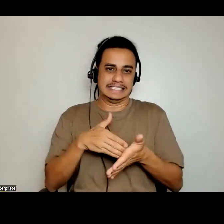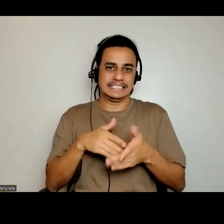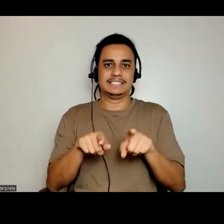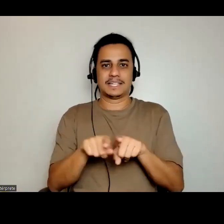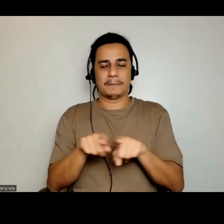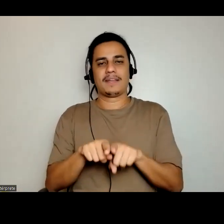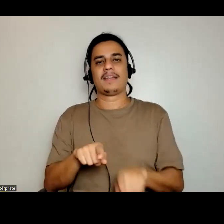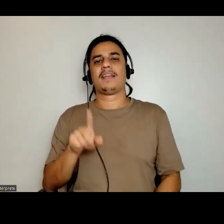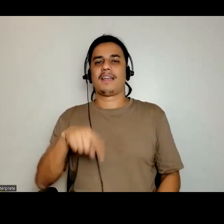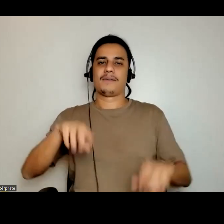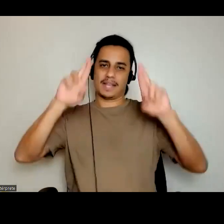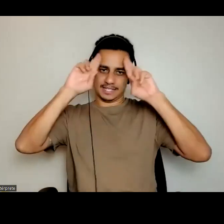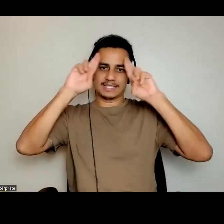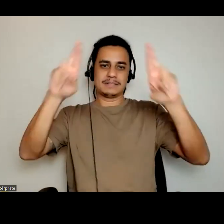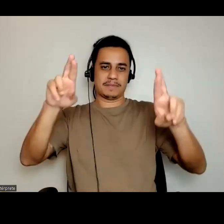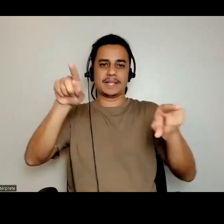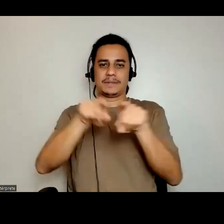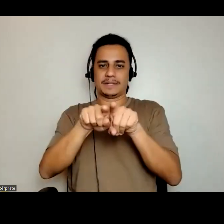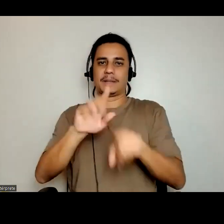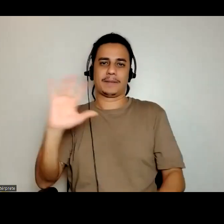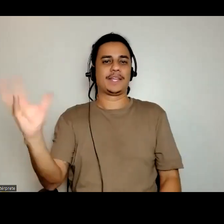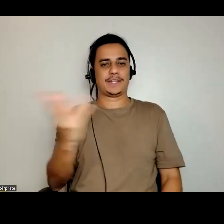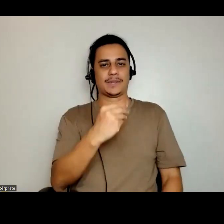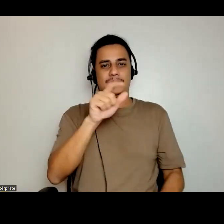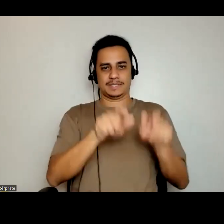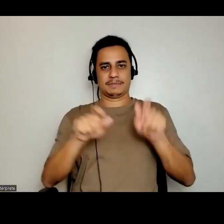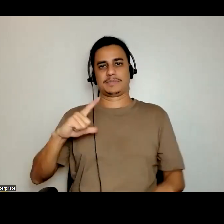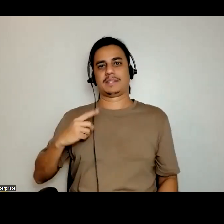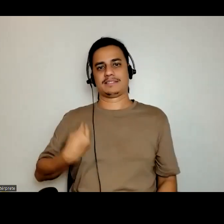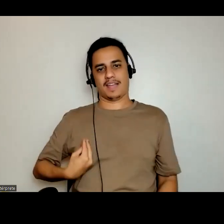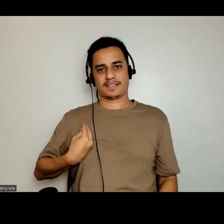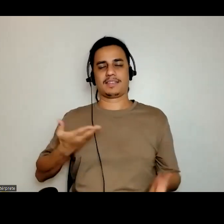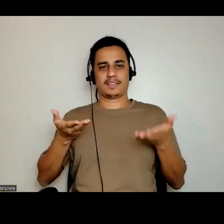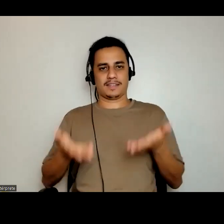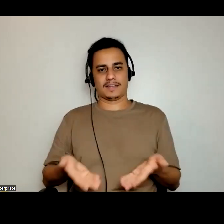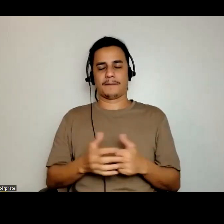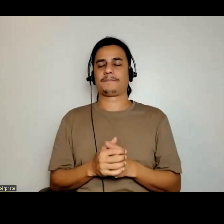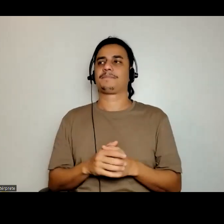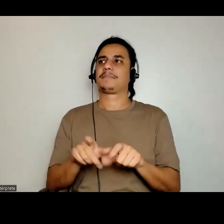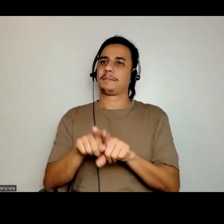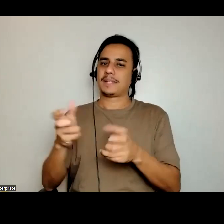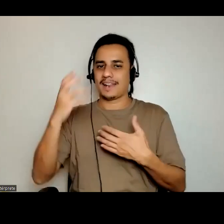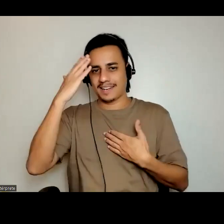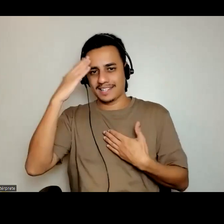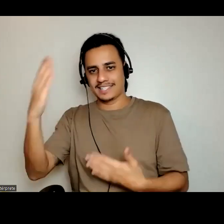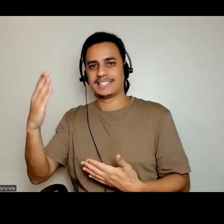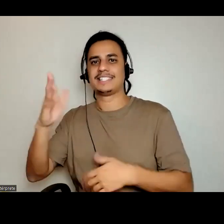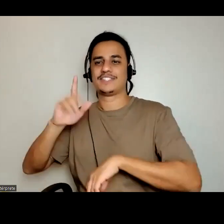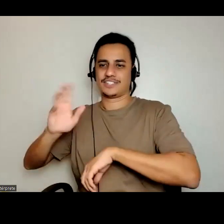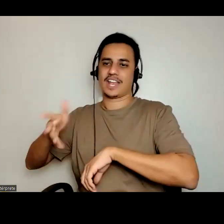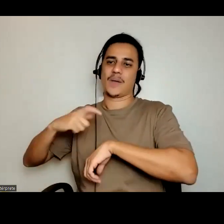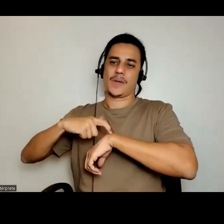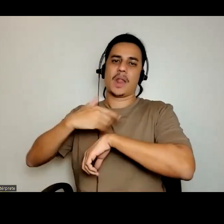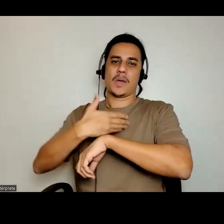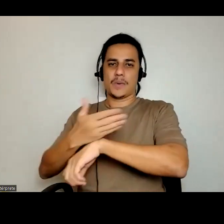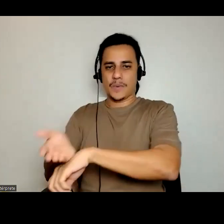que, na verdade, é o respeito, né, a todos, todos e todas que estamos aqui presentes. Quero agradecer muito, a gente já passou aqui do nosso horário,